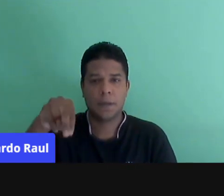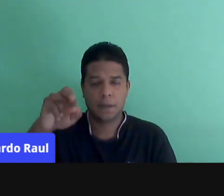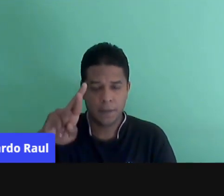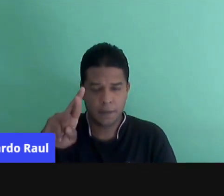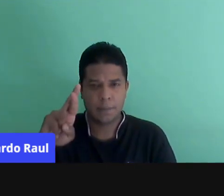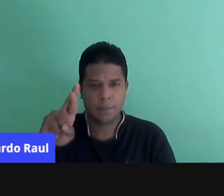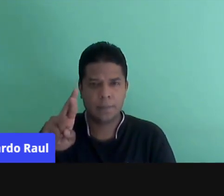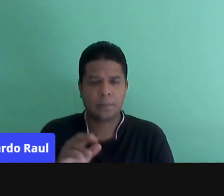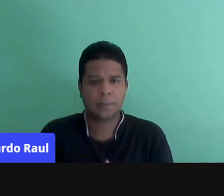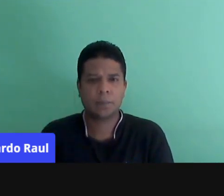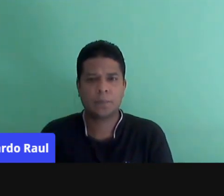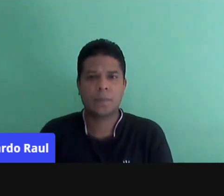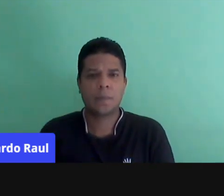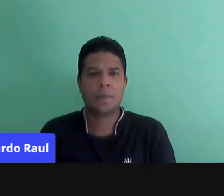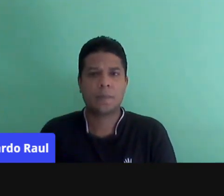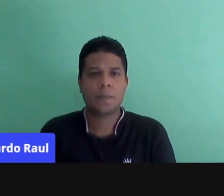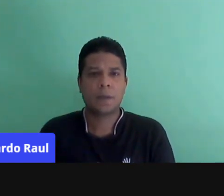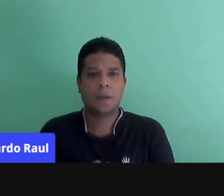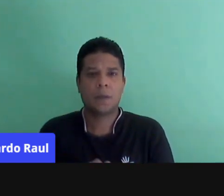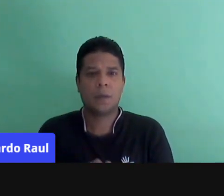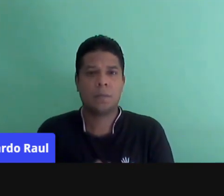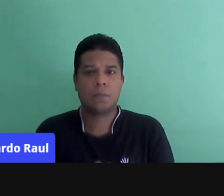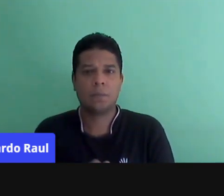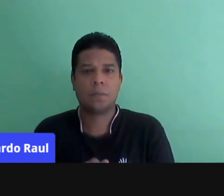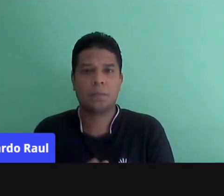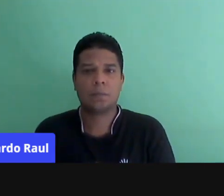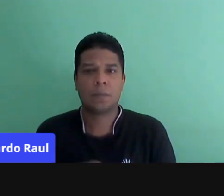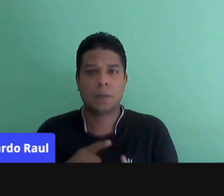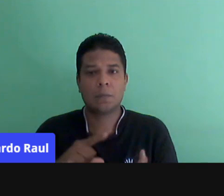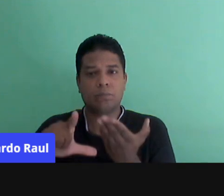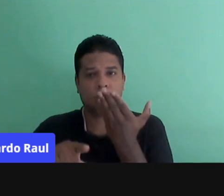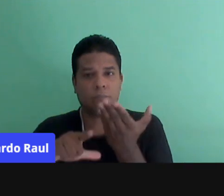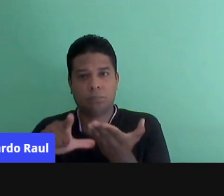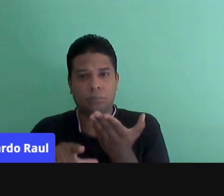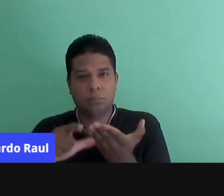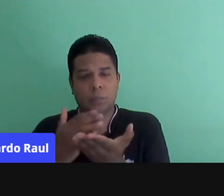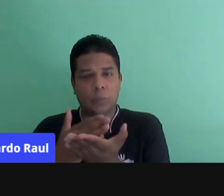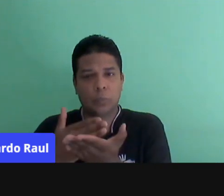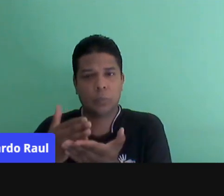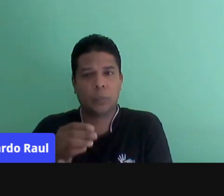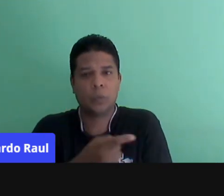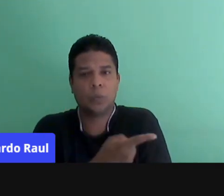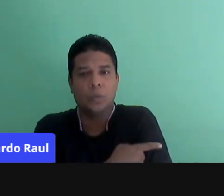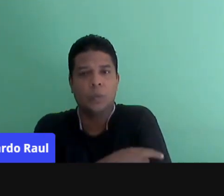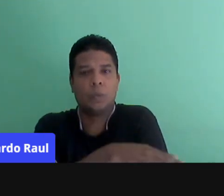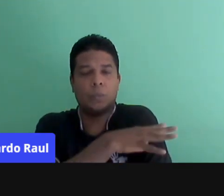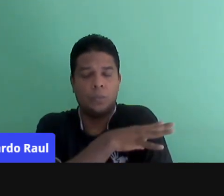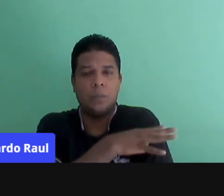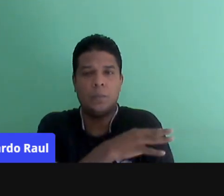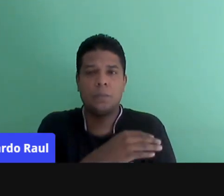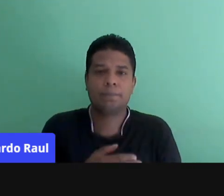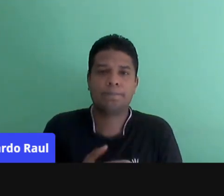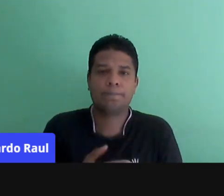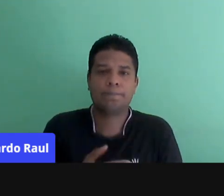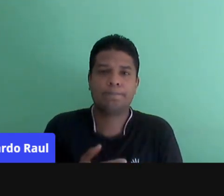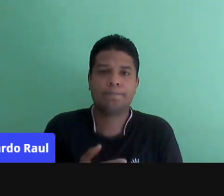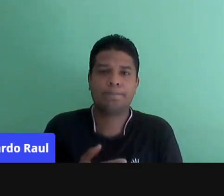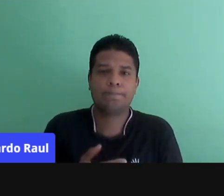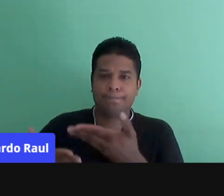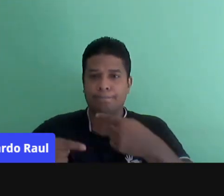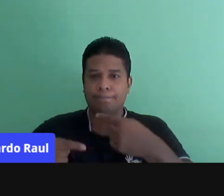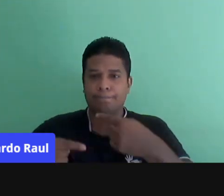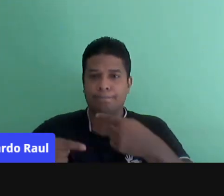Nacrato, que ela tem um trabalho voltado para os anos iniciais. E atualmente as discussões, mesmo nesse momento